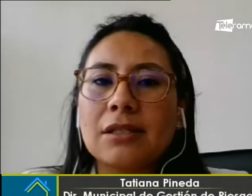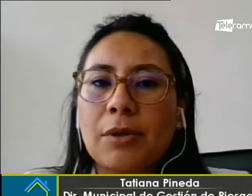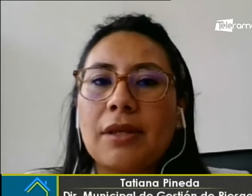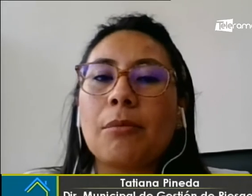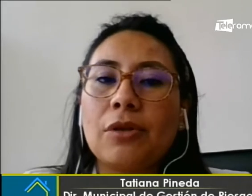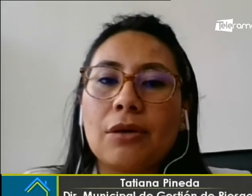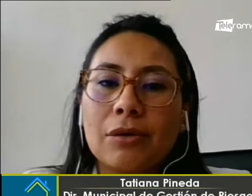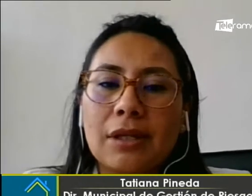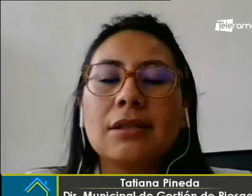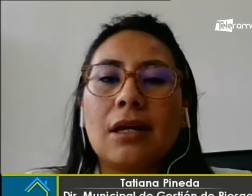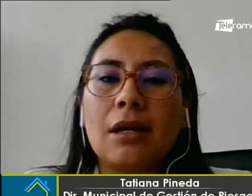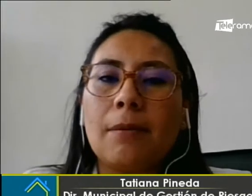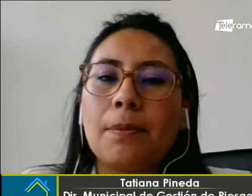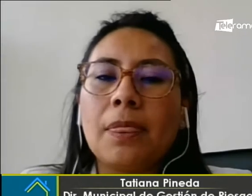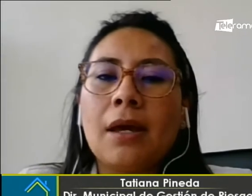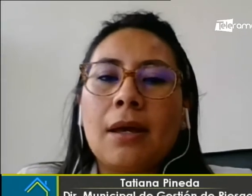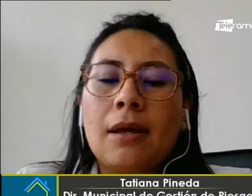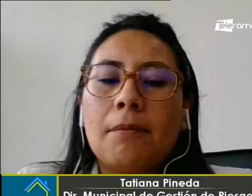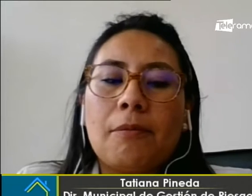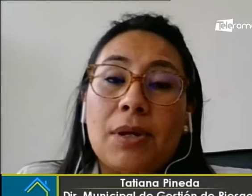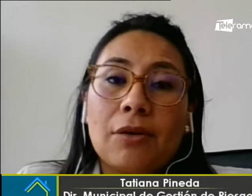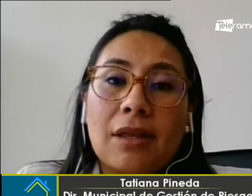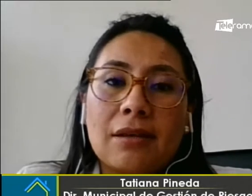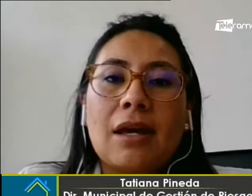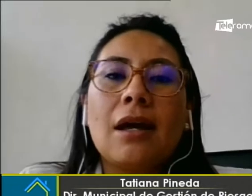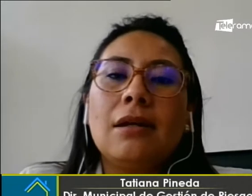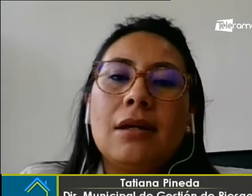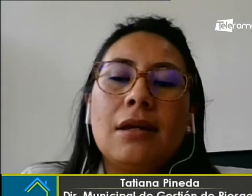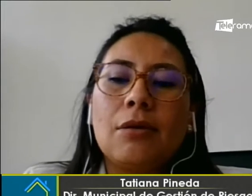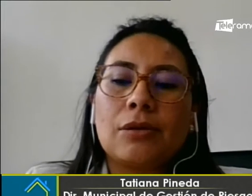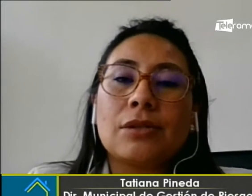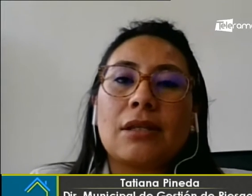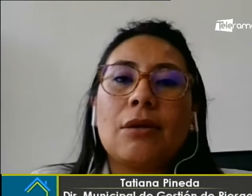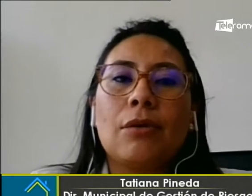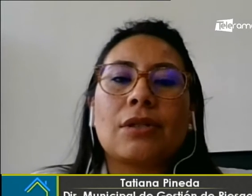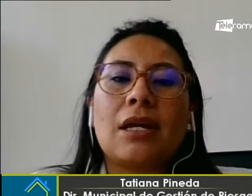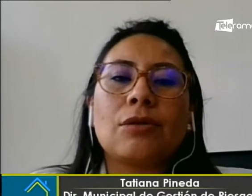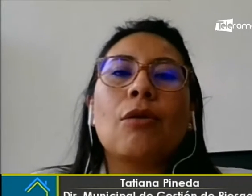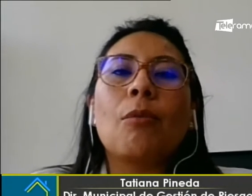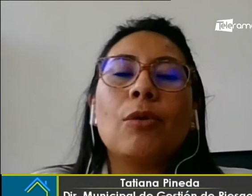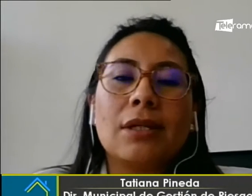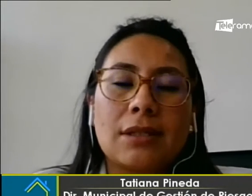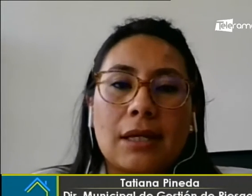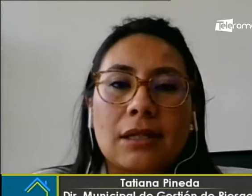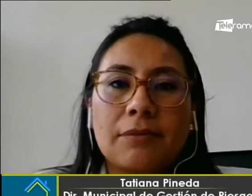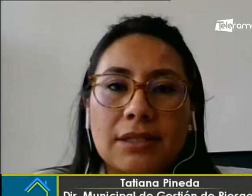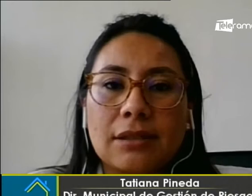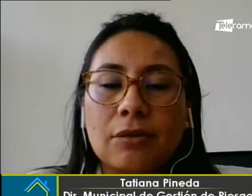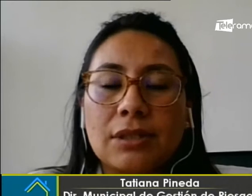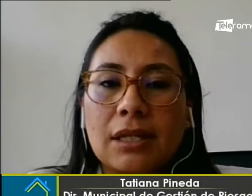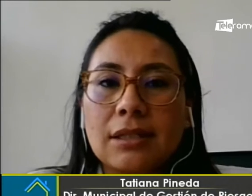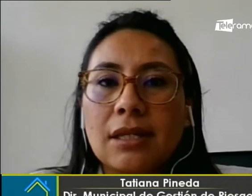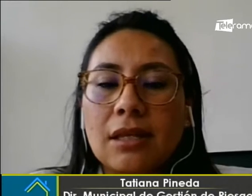se va a extender monigotes, tirotecnia y otros artículos que son comunes en estas